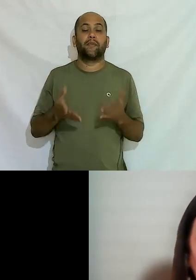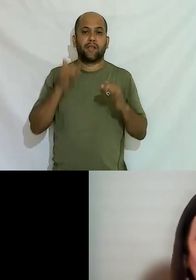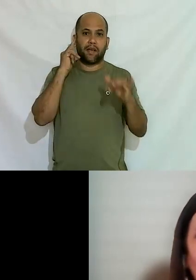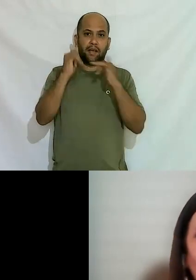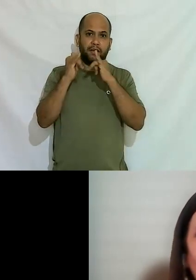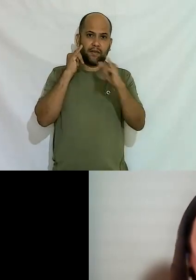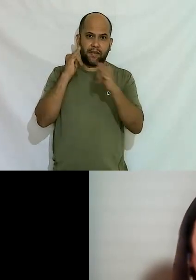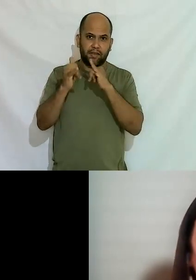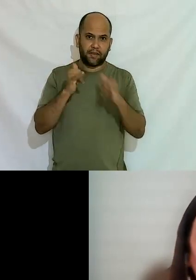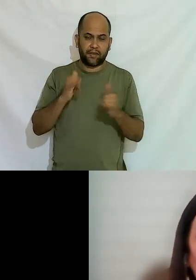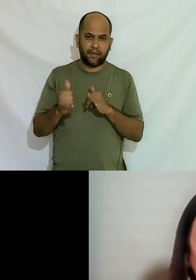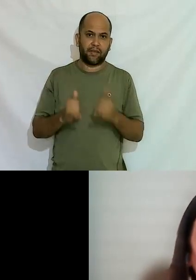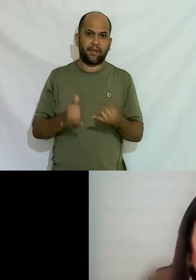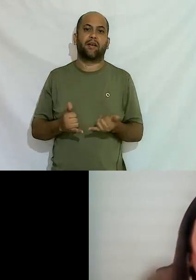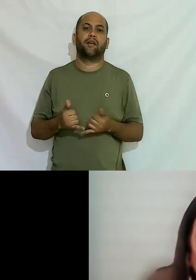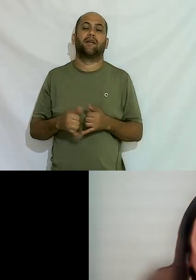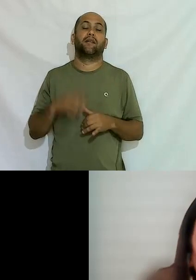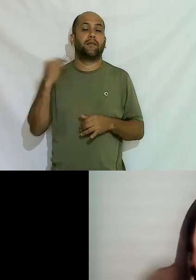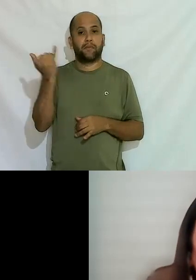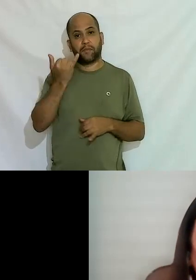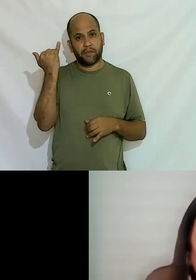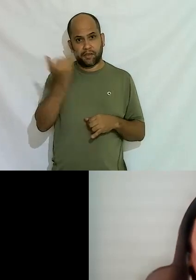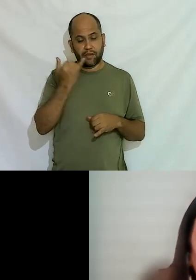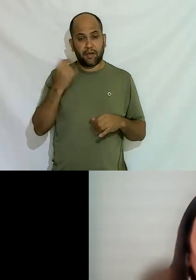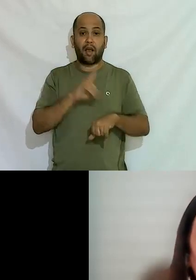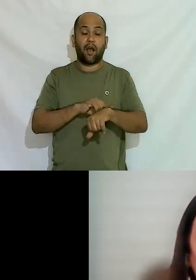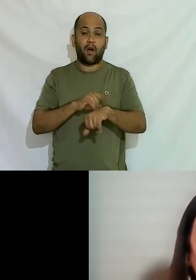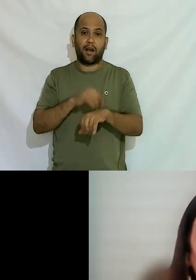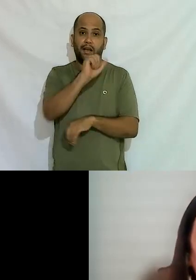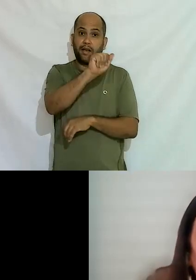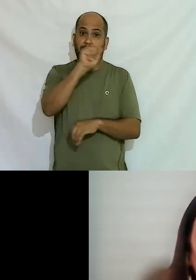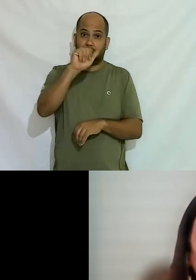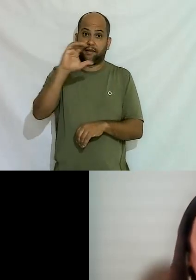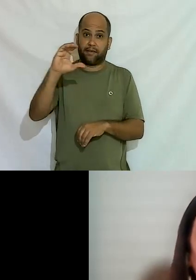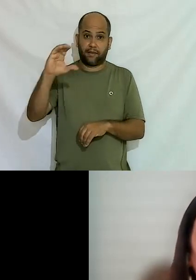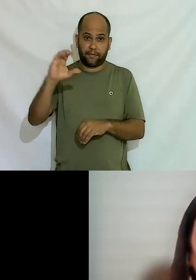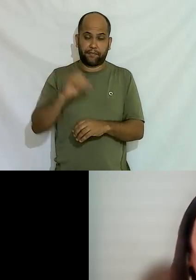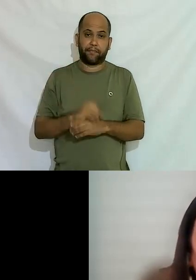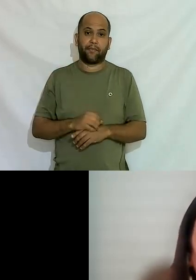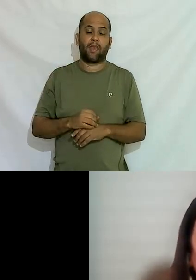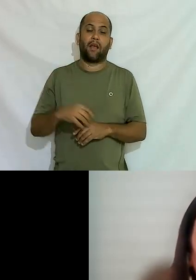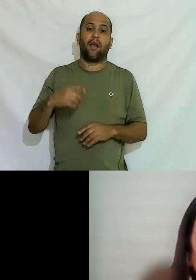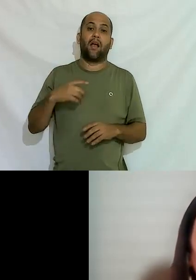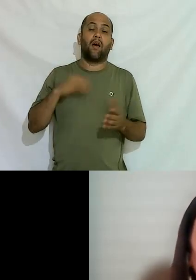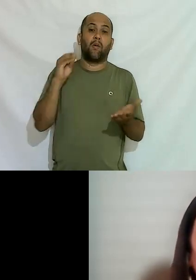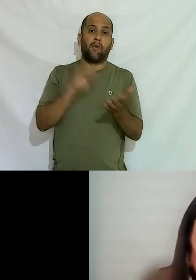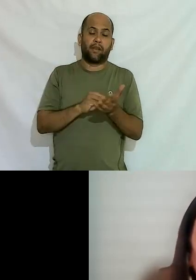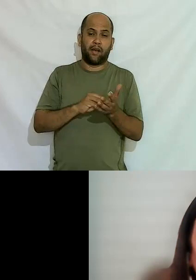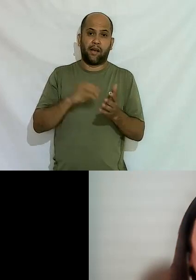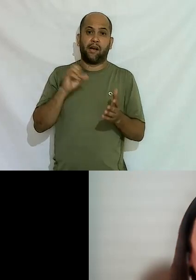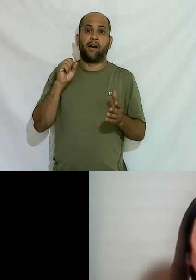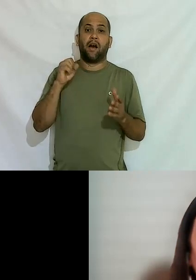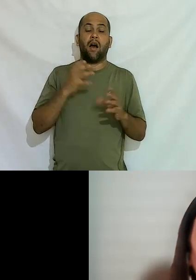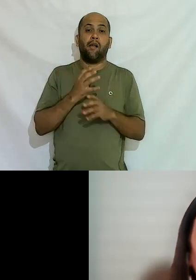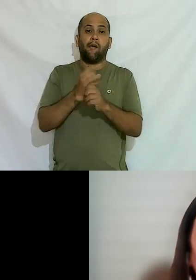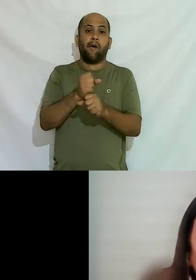burocráticos mais importantes as horas complementares elas vão ser creditadas no sistema para vocês então